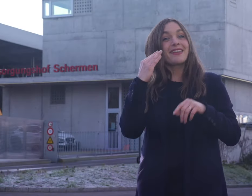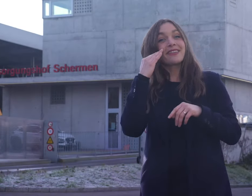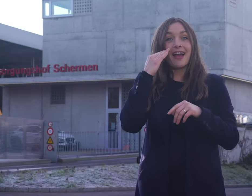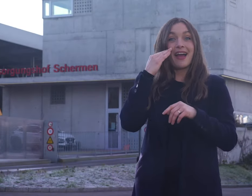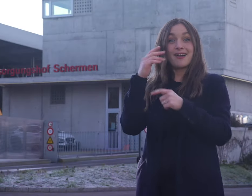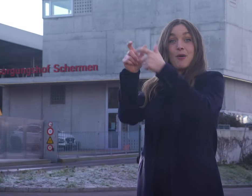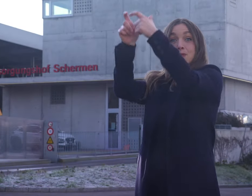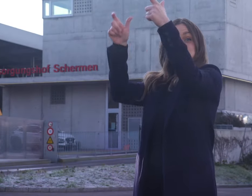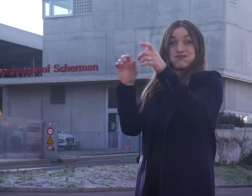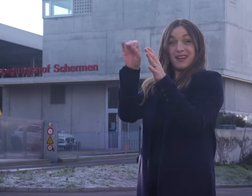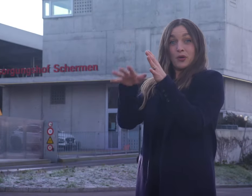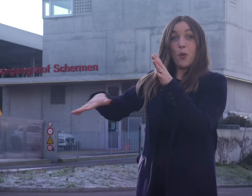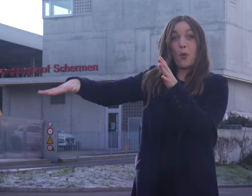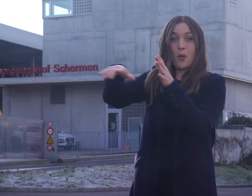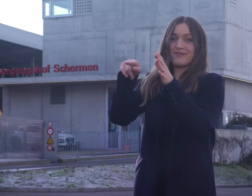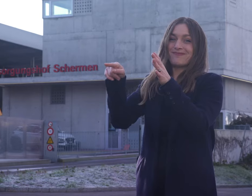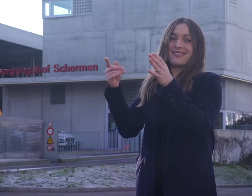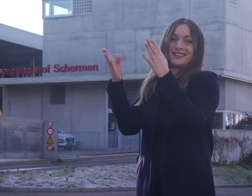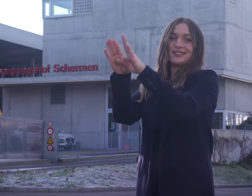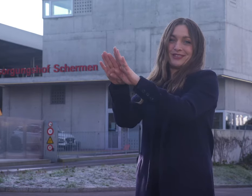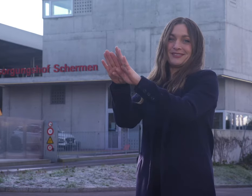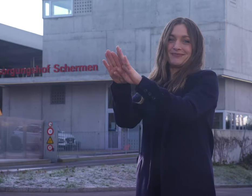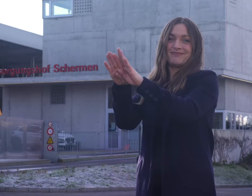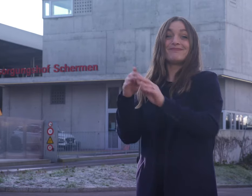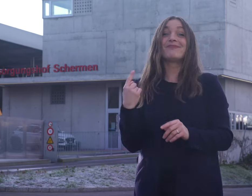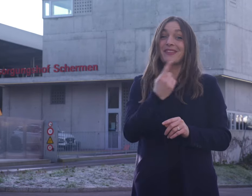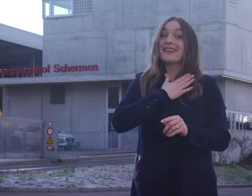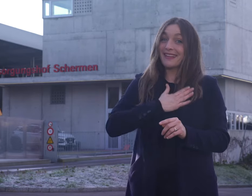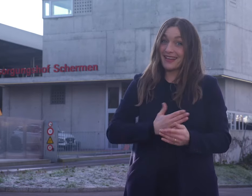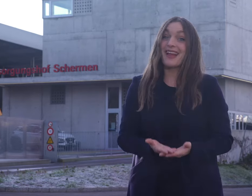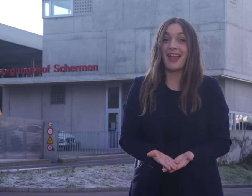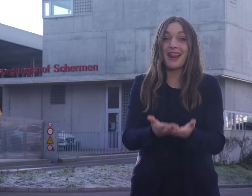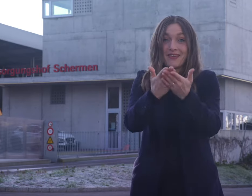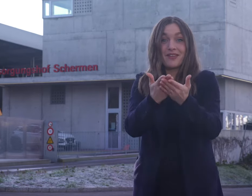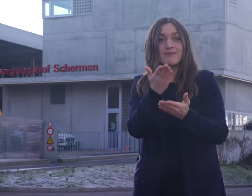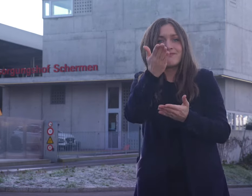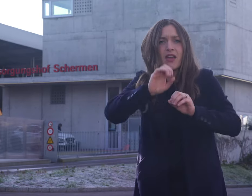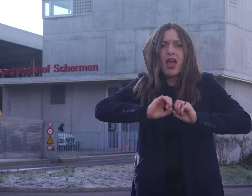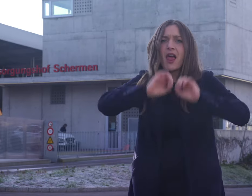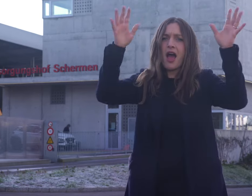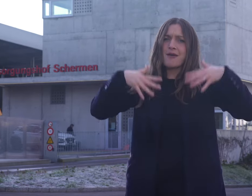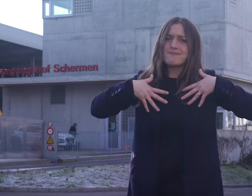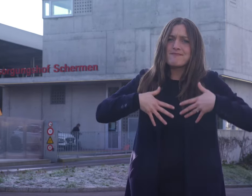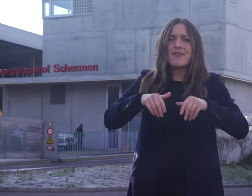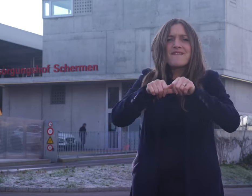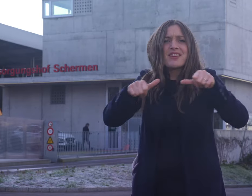An Feiertagen bleiben die Entsorgungshöfe geschlossen. Wir helfen Ihnen gerne dabei, sich zurechtzufinden.